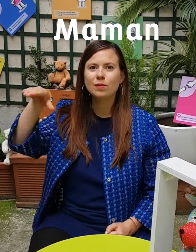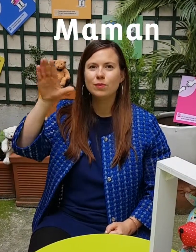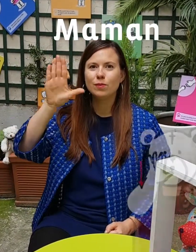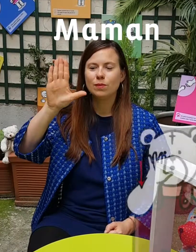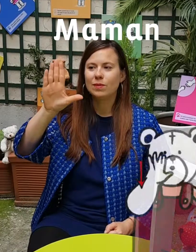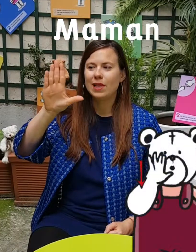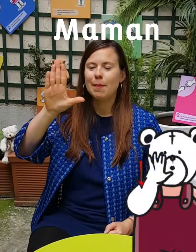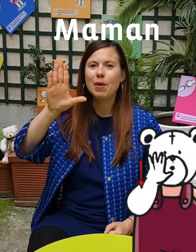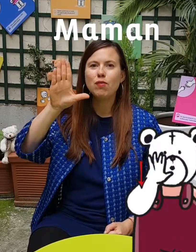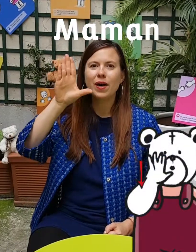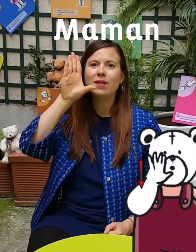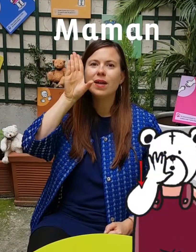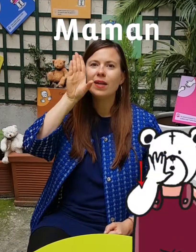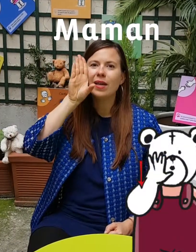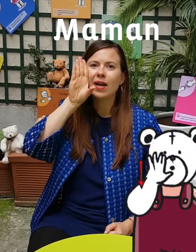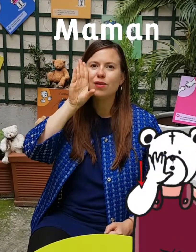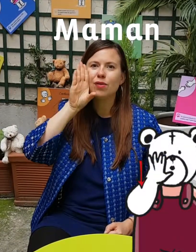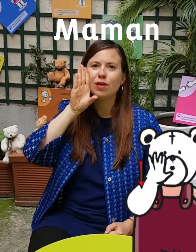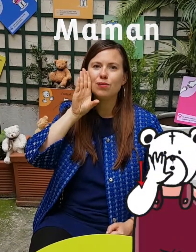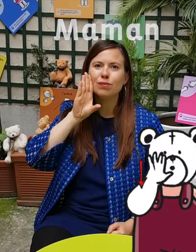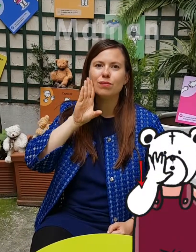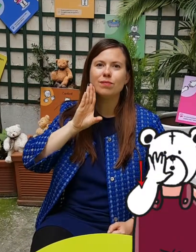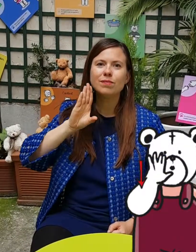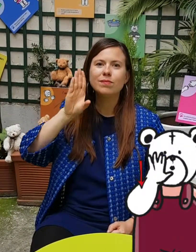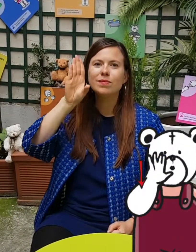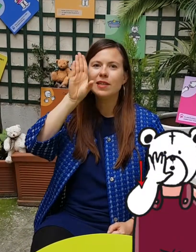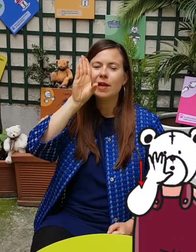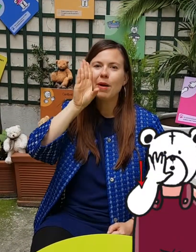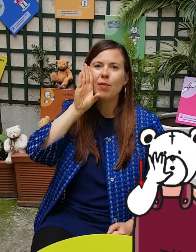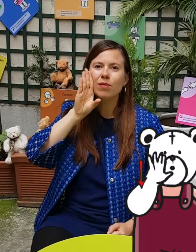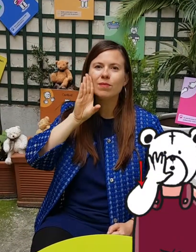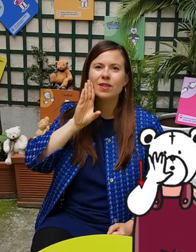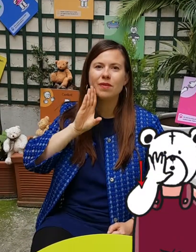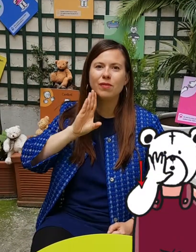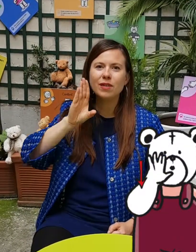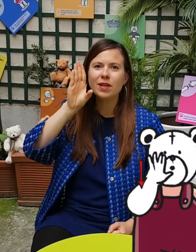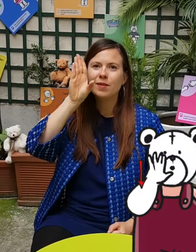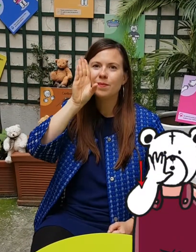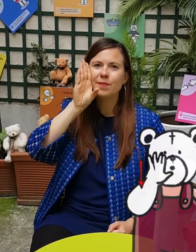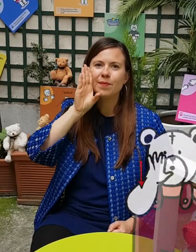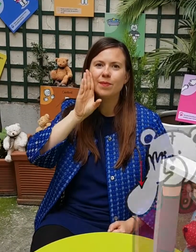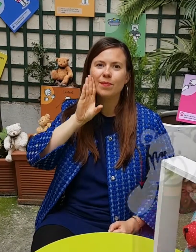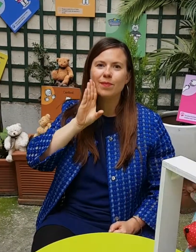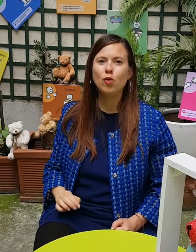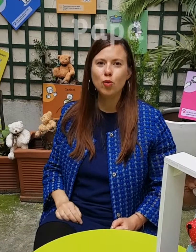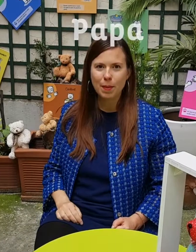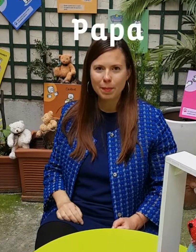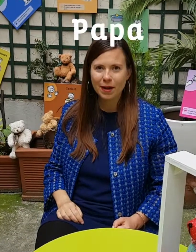Maman, c'est la main ouverte et une caresse sur la joue. C'est ta maman qui va venir. Le mot papa